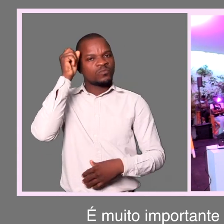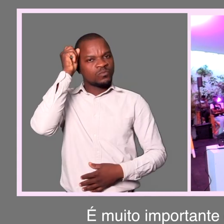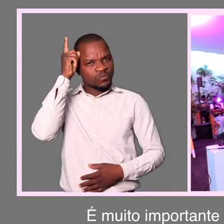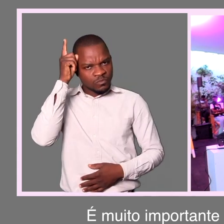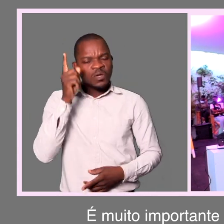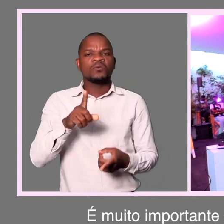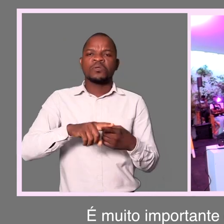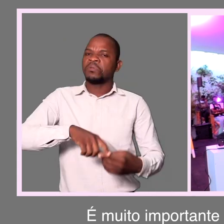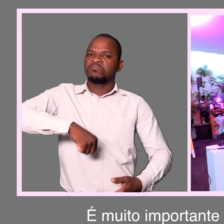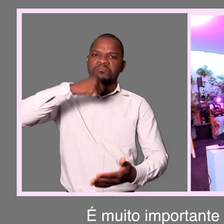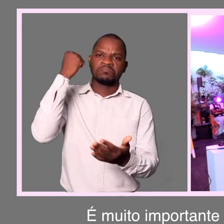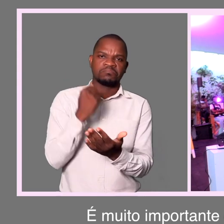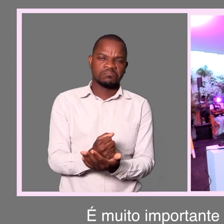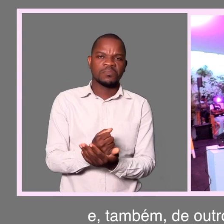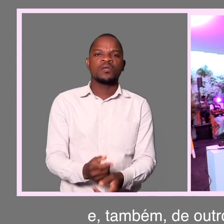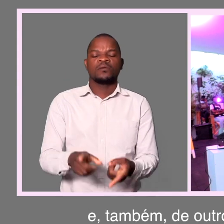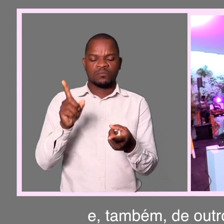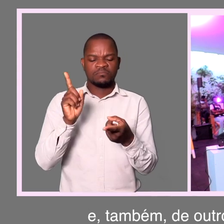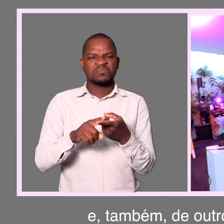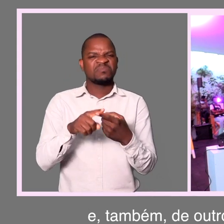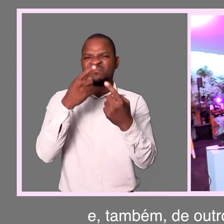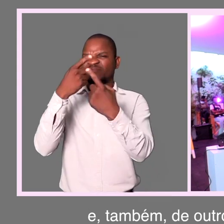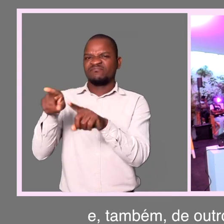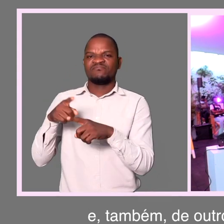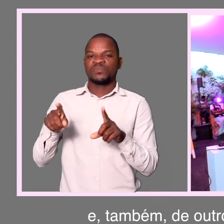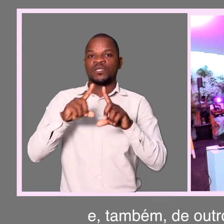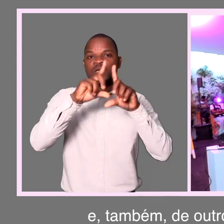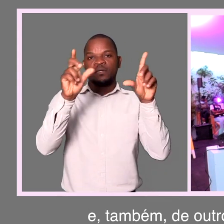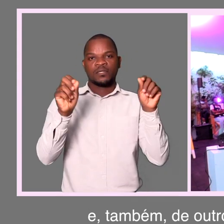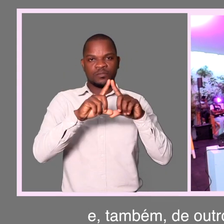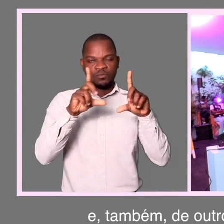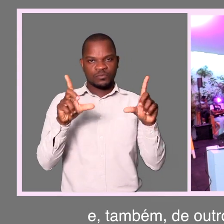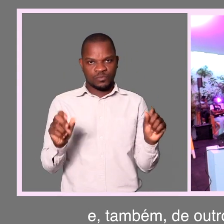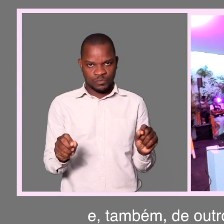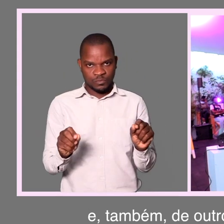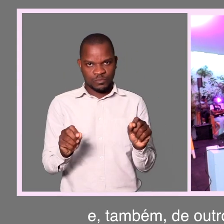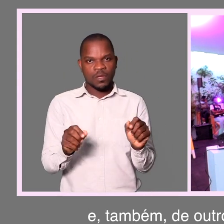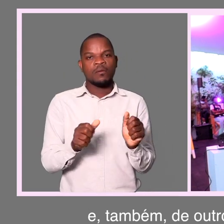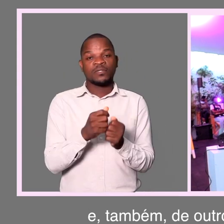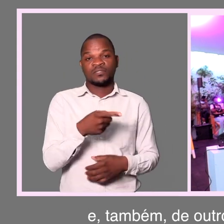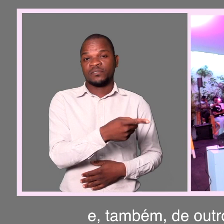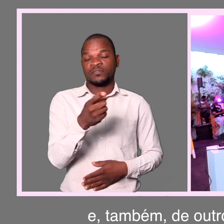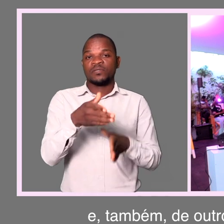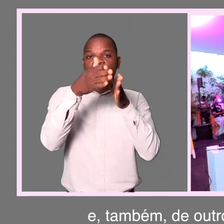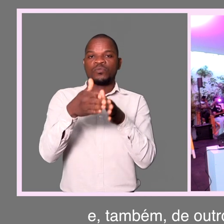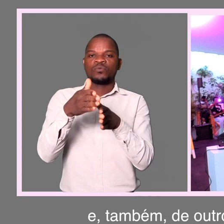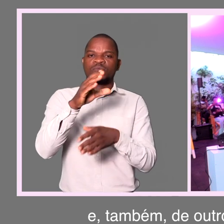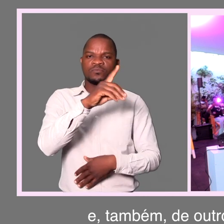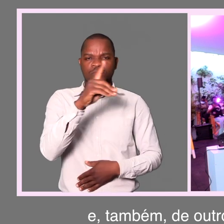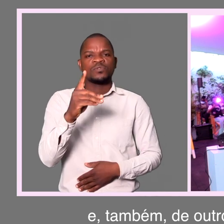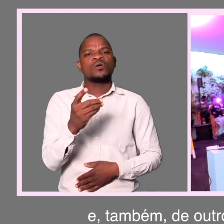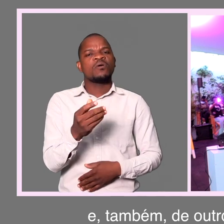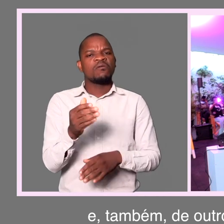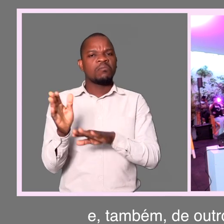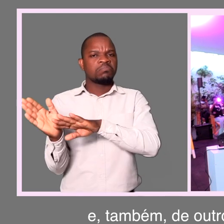também da tomada de decisão e também outros eventos que esta pessoa com deficiência não